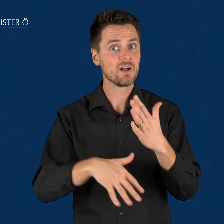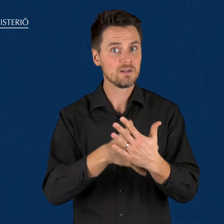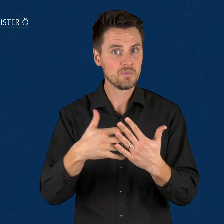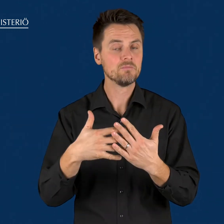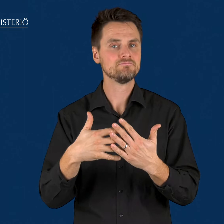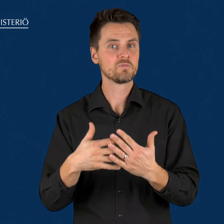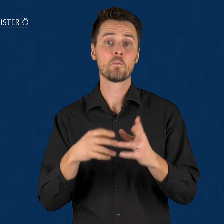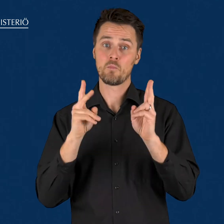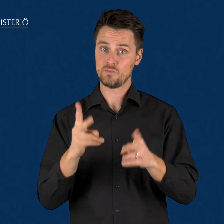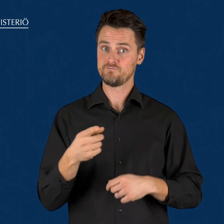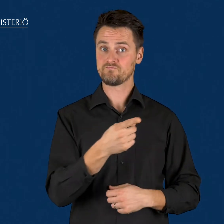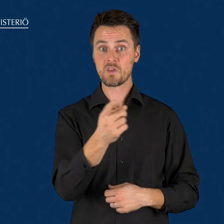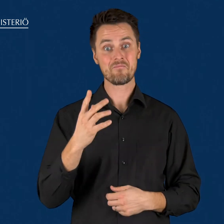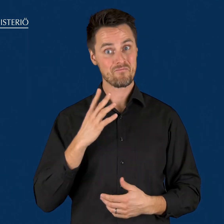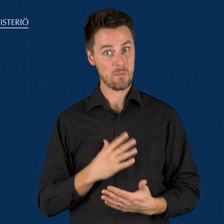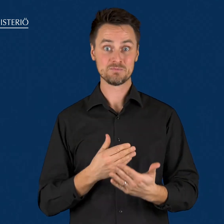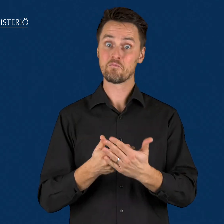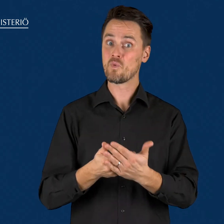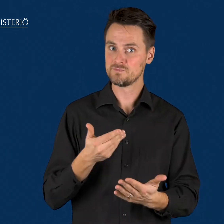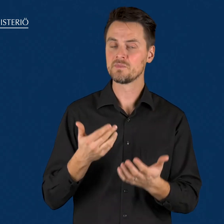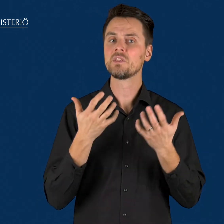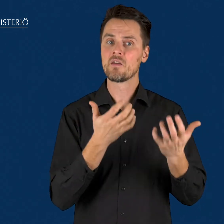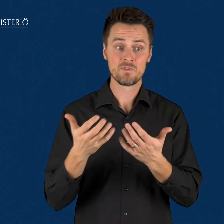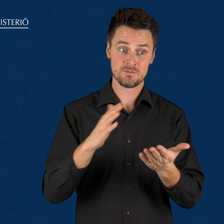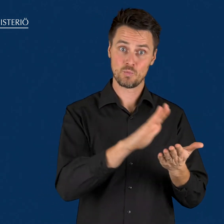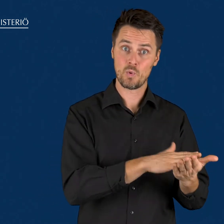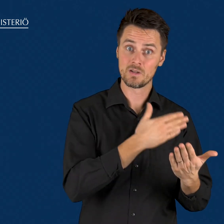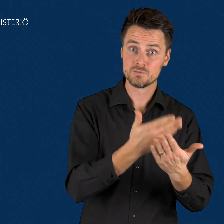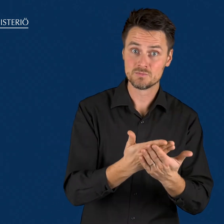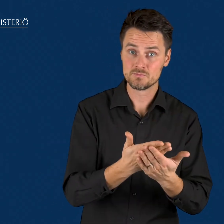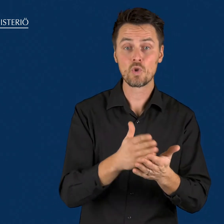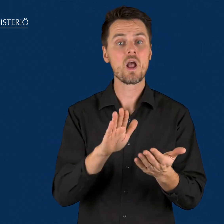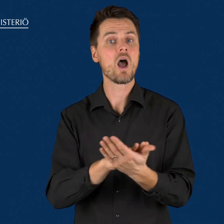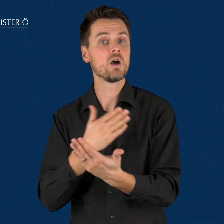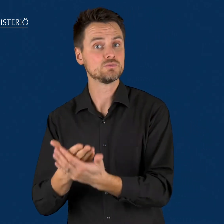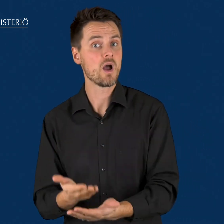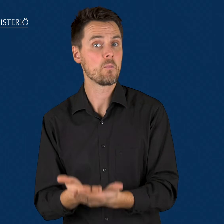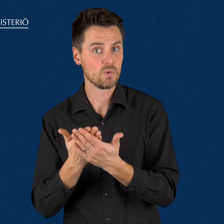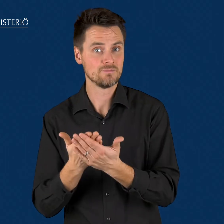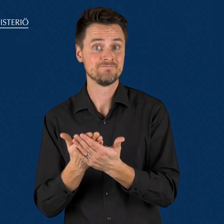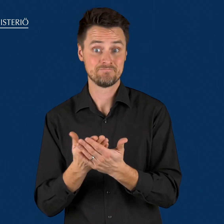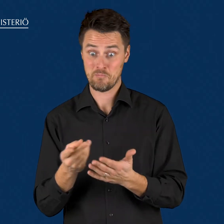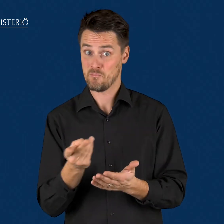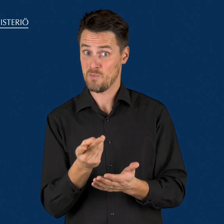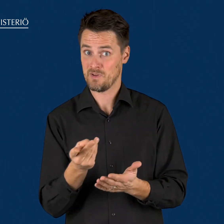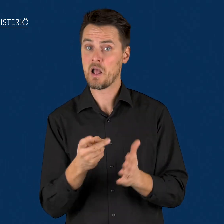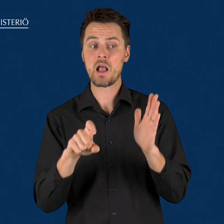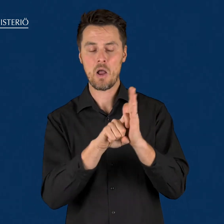Viittomakieltä käyttävien sekä vammaisuuden vuoksi tulkitsemis- ja käännösapua tarvitsevien oikeudet turvataan lailla.